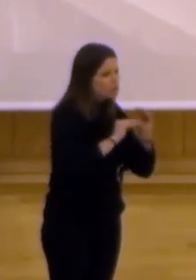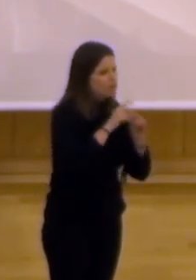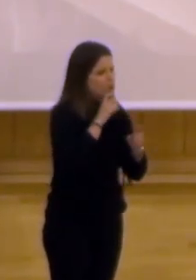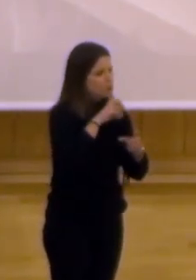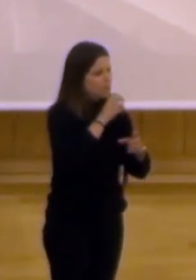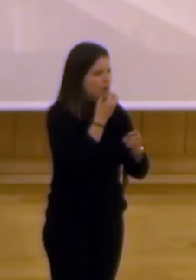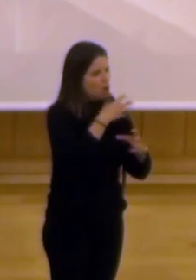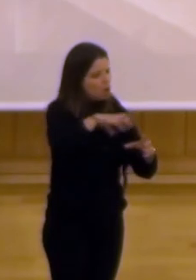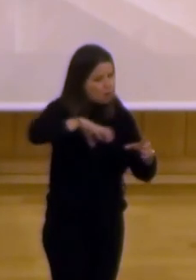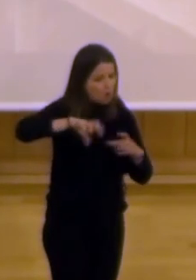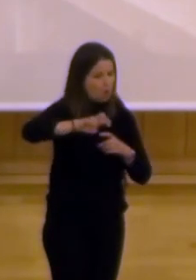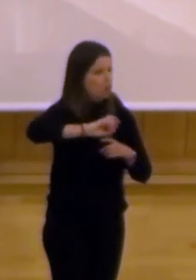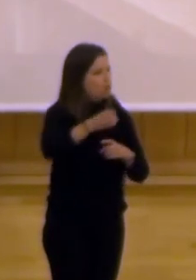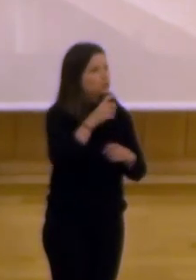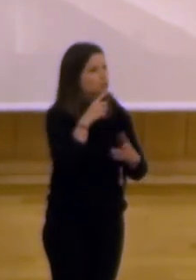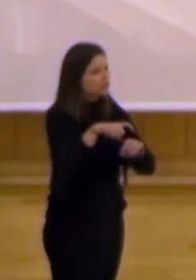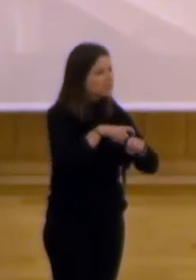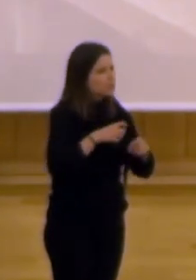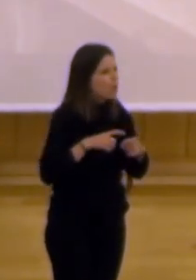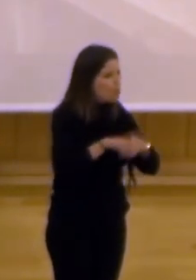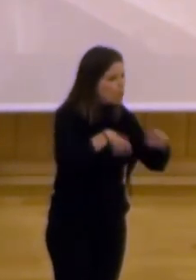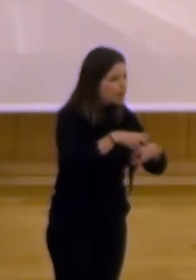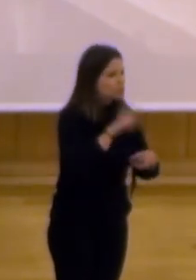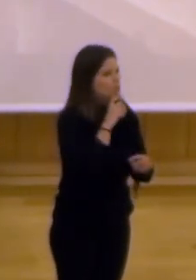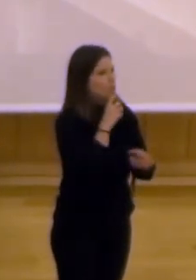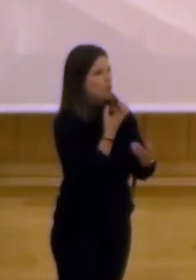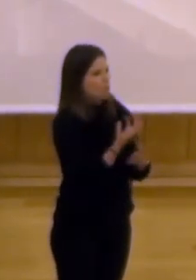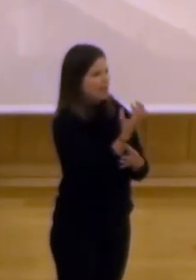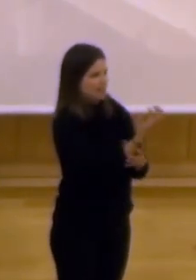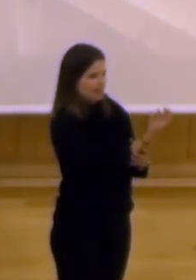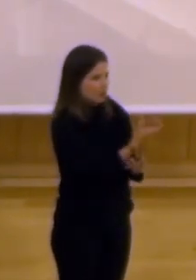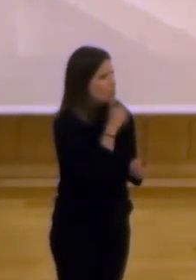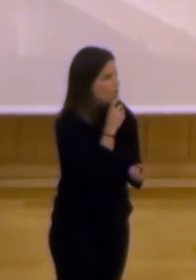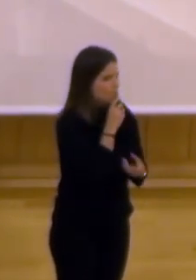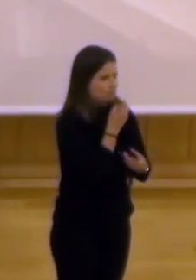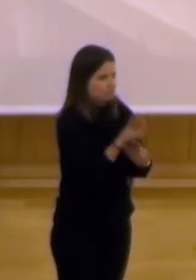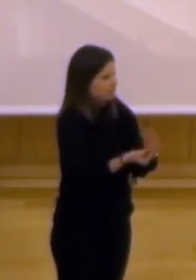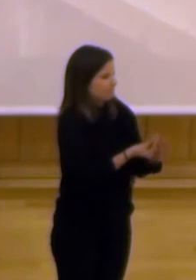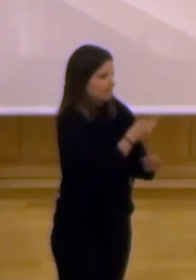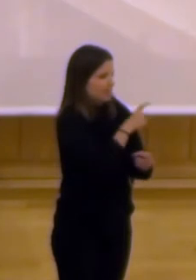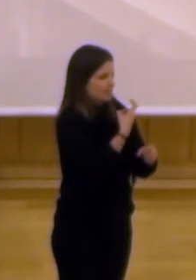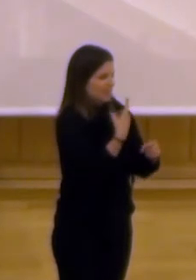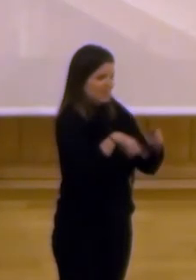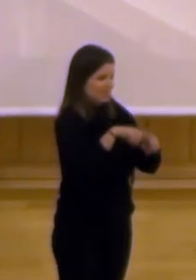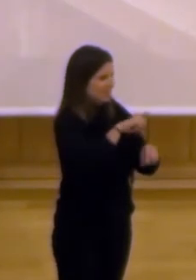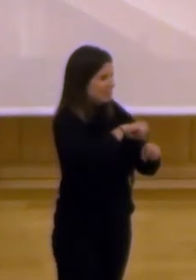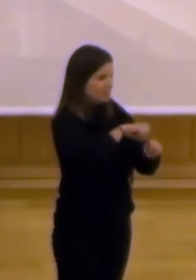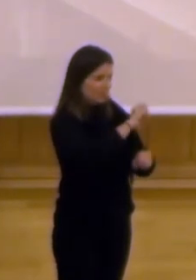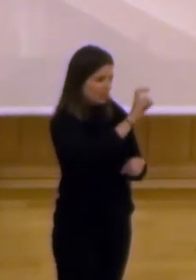cómo lo ponemos en otro lado o qué otro tipo de huerto podemos poner, podemos poner maceteros, podemos poner un tipo de